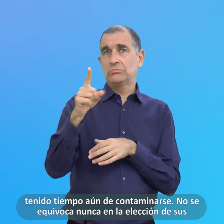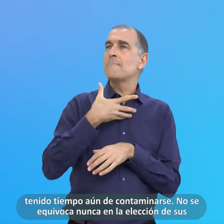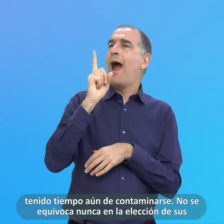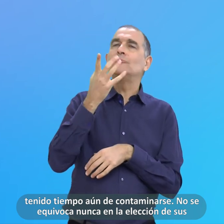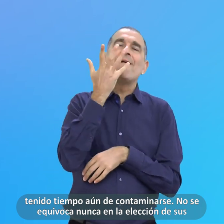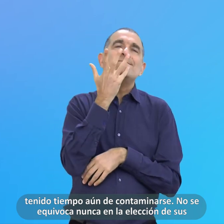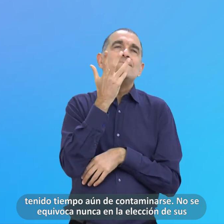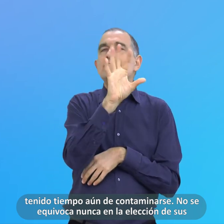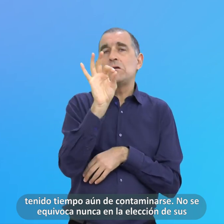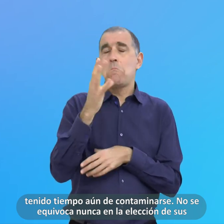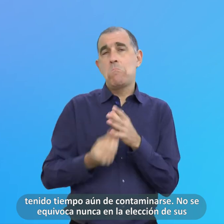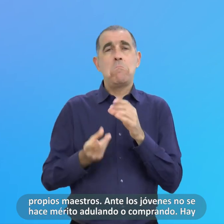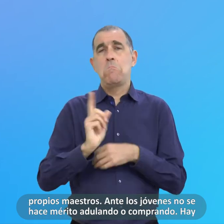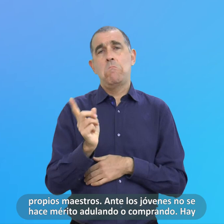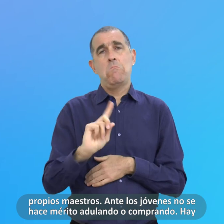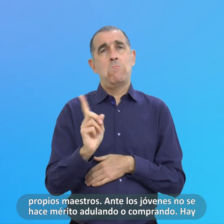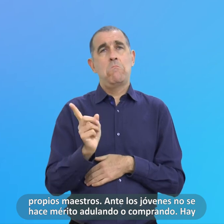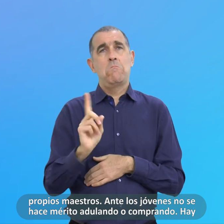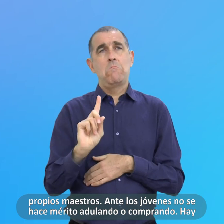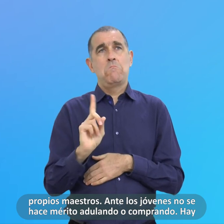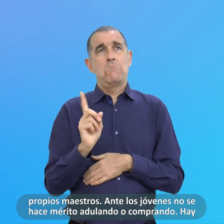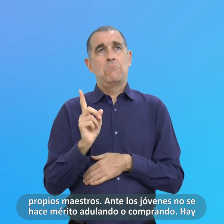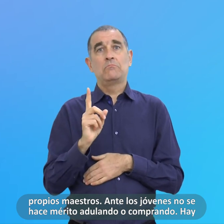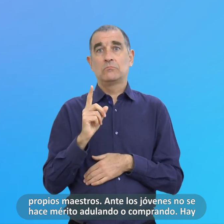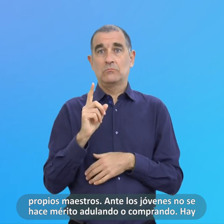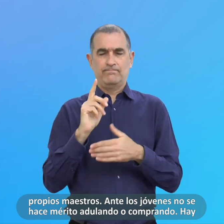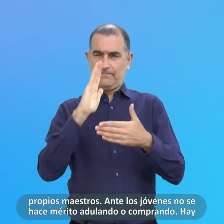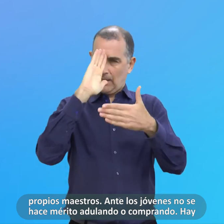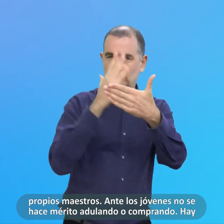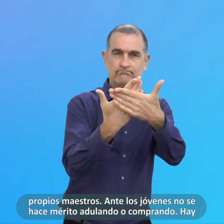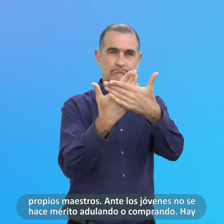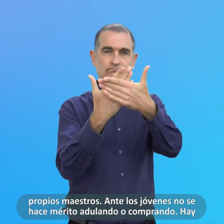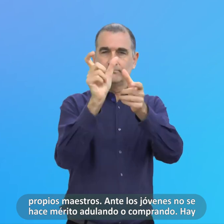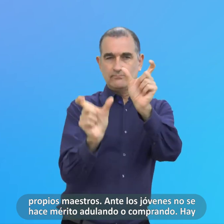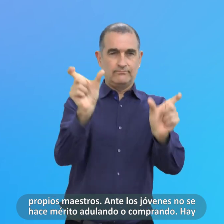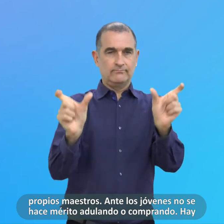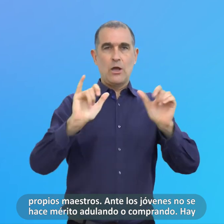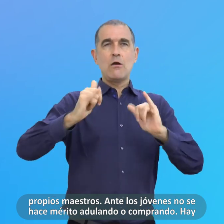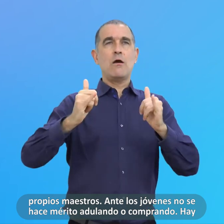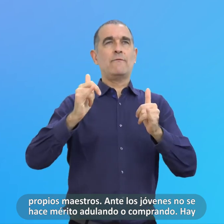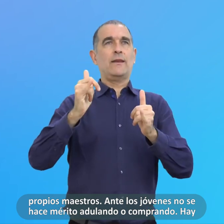Ante Ante Los Jóvenes No Se Hace Mérito Adulando O Comprando